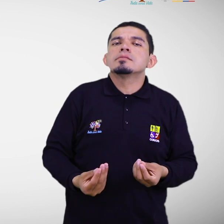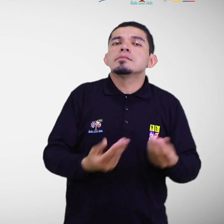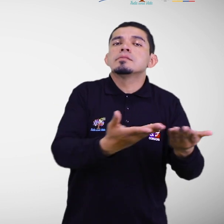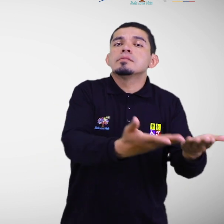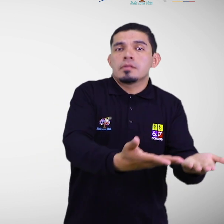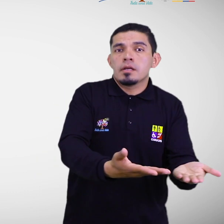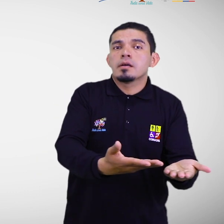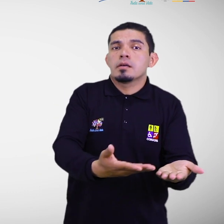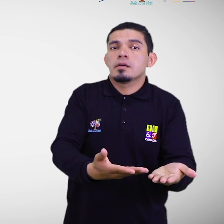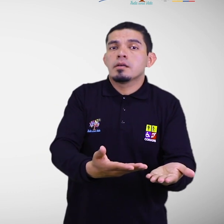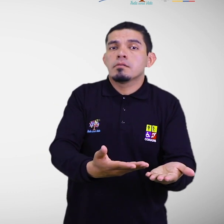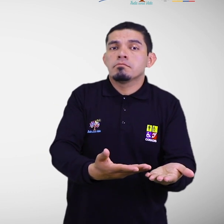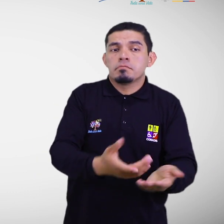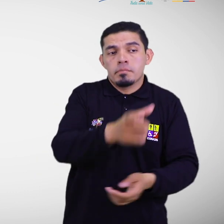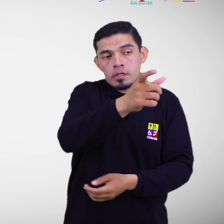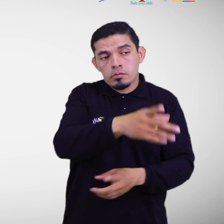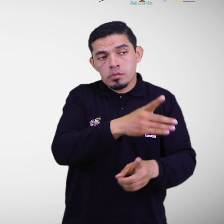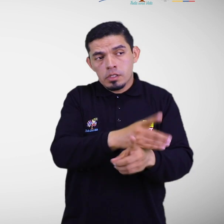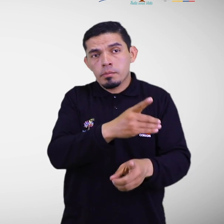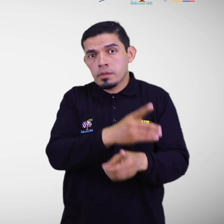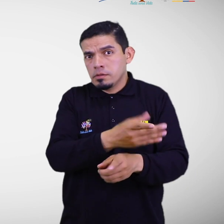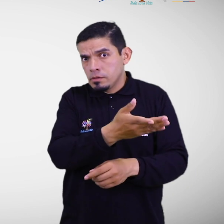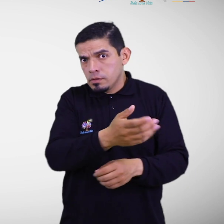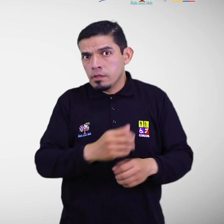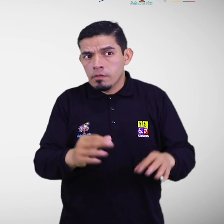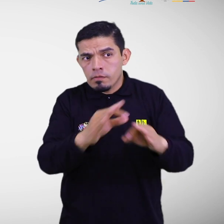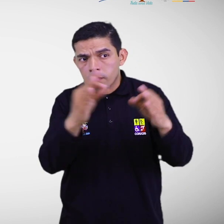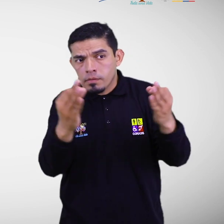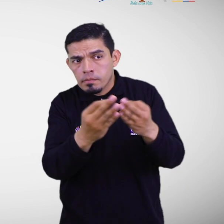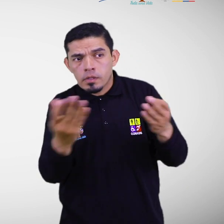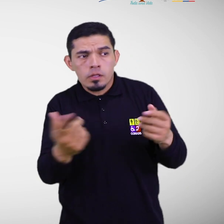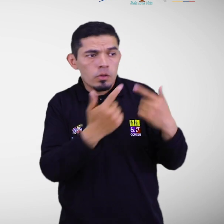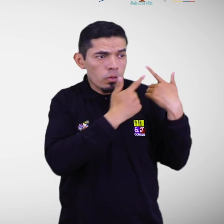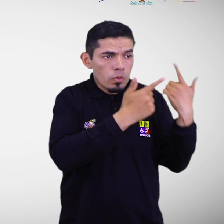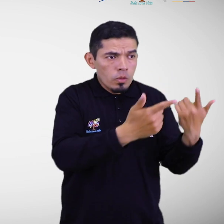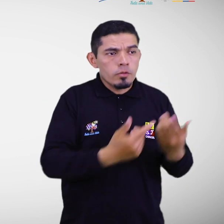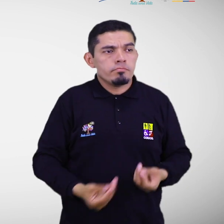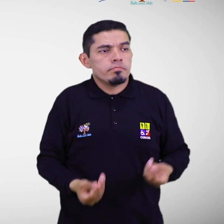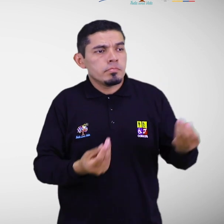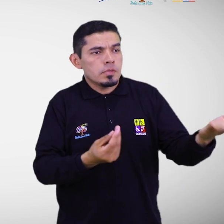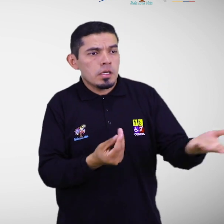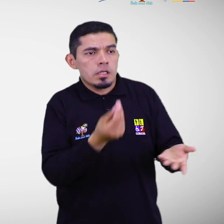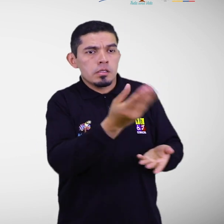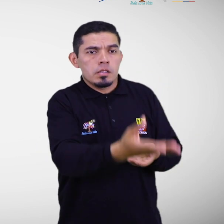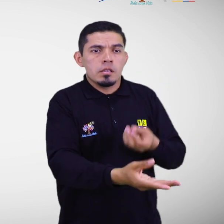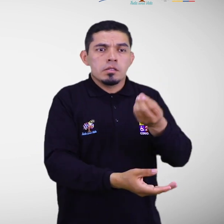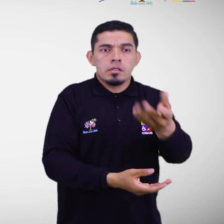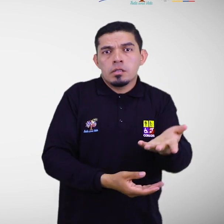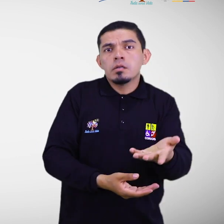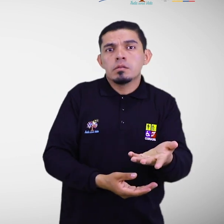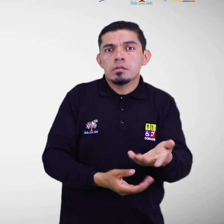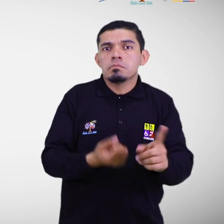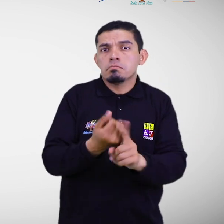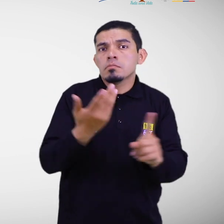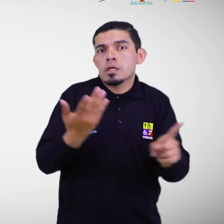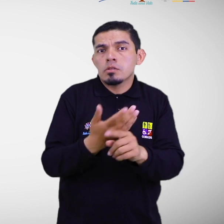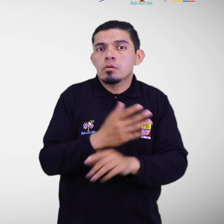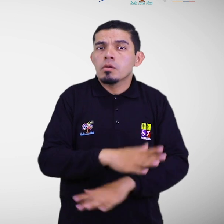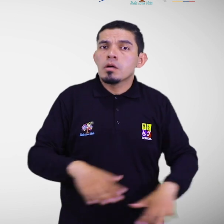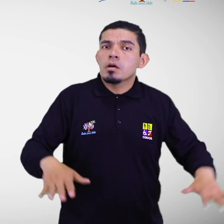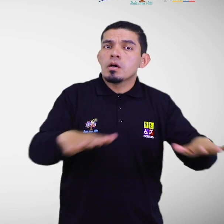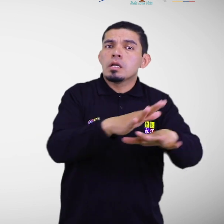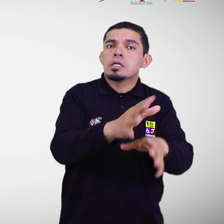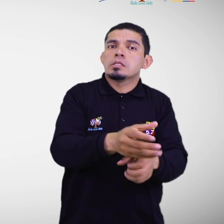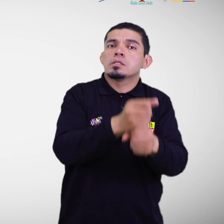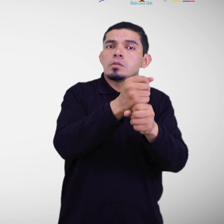asistencia a las personas con discapacidad, familiares y o cuidadores, afectados por el desastre, en zonas seguras de